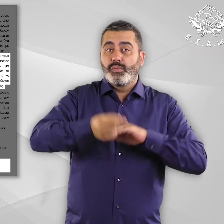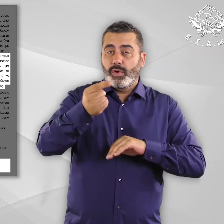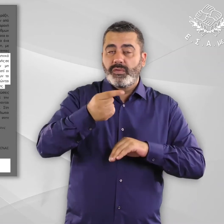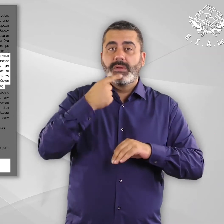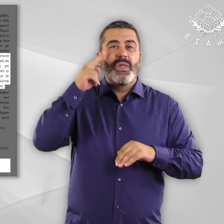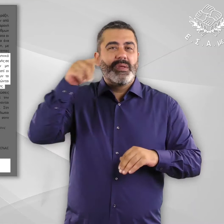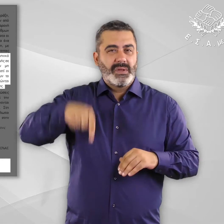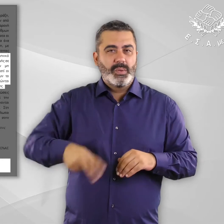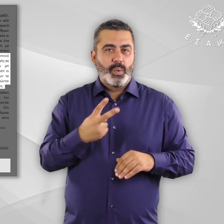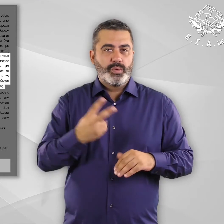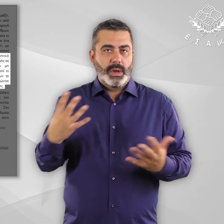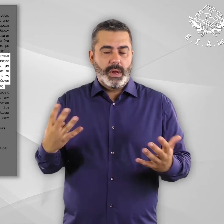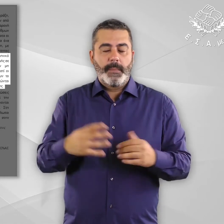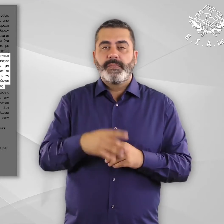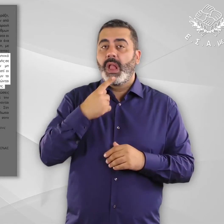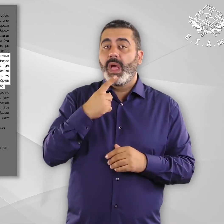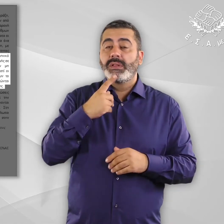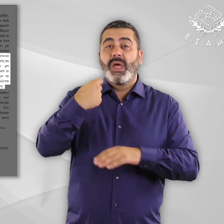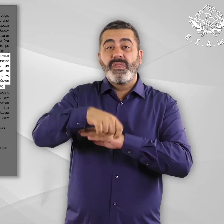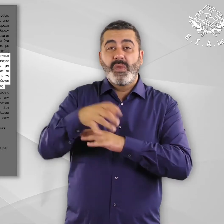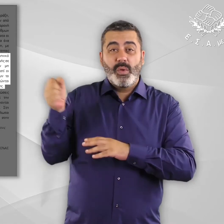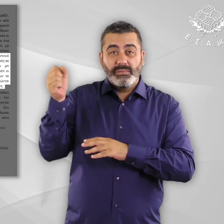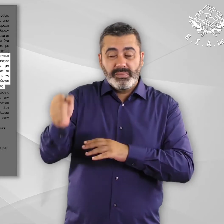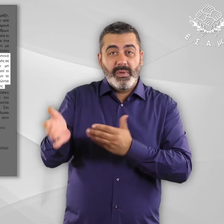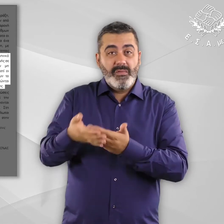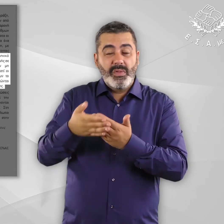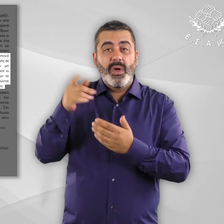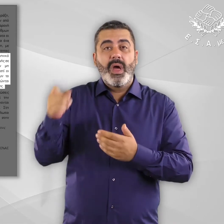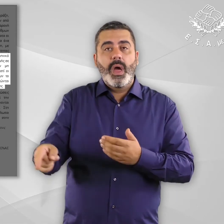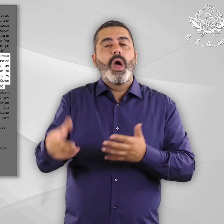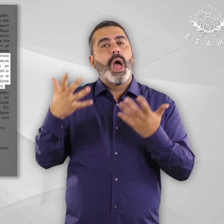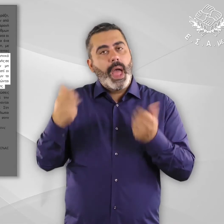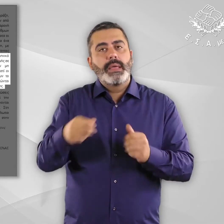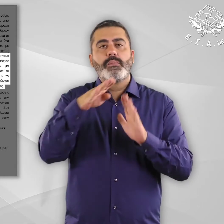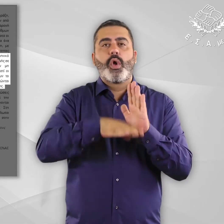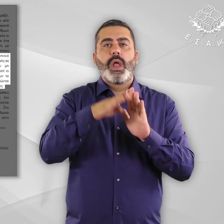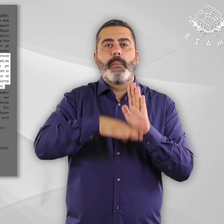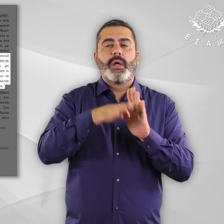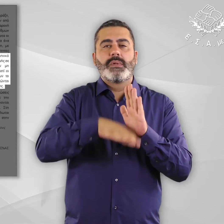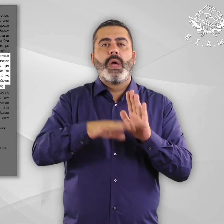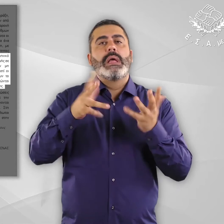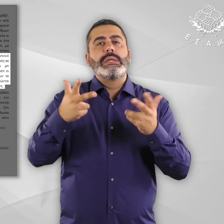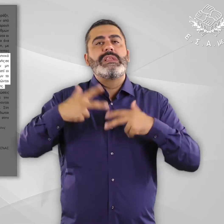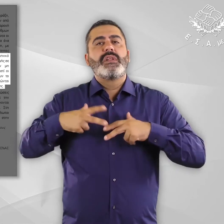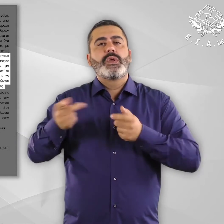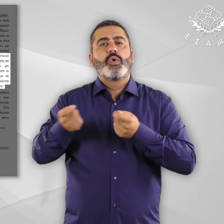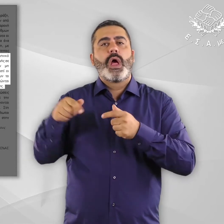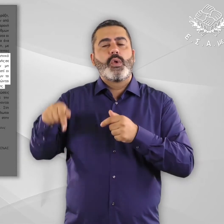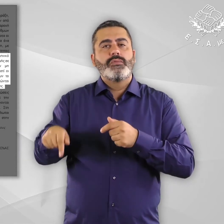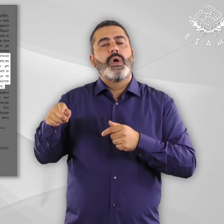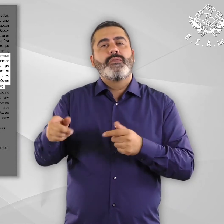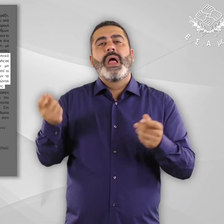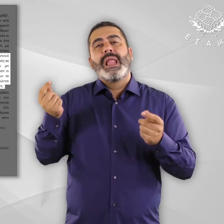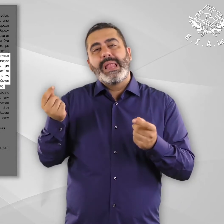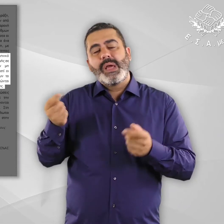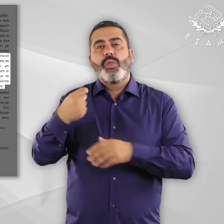βλέπε υποσημείωση 29, η παροχή νομικής συνδρομής σε πρώτο βαθμό που υλοποιείται μέσω προγραμμάτων μη κυβερνητικών